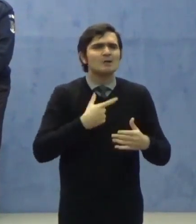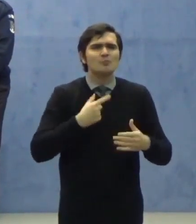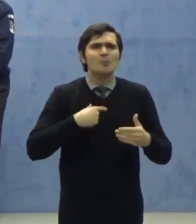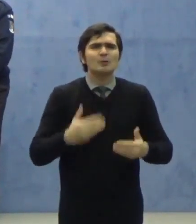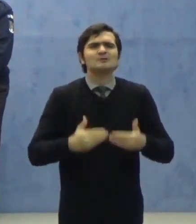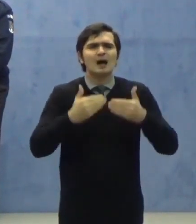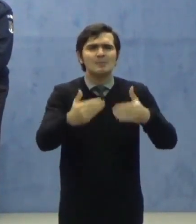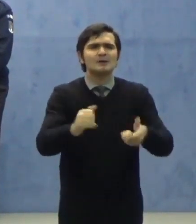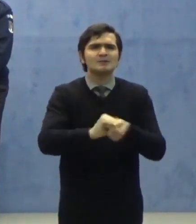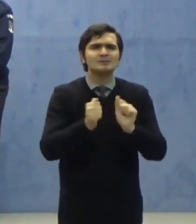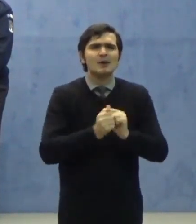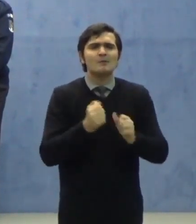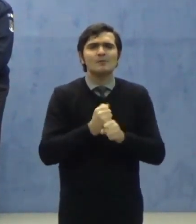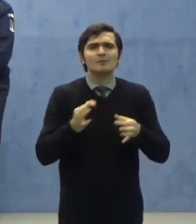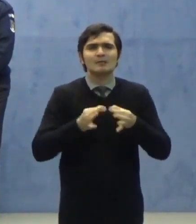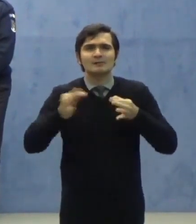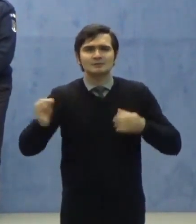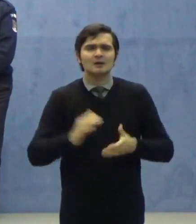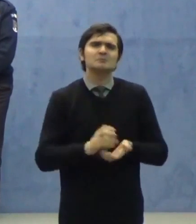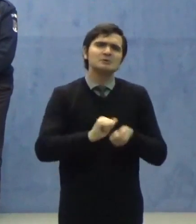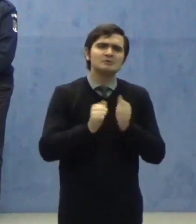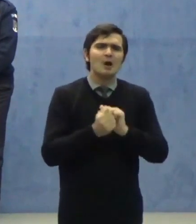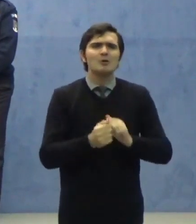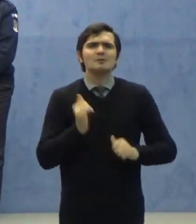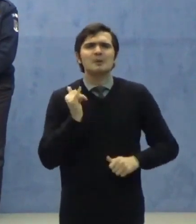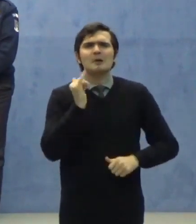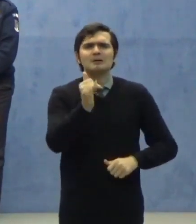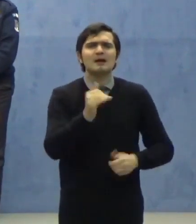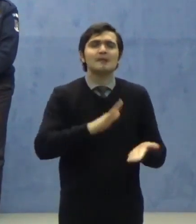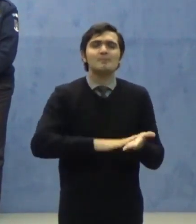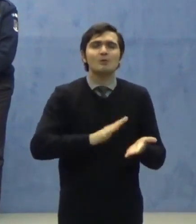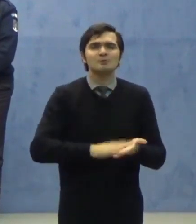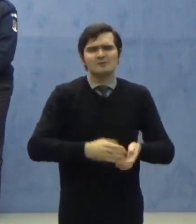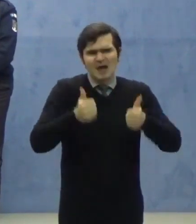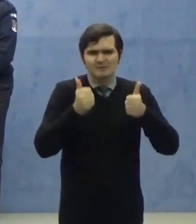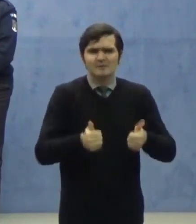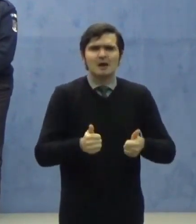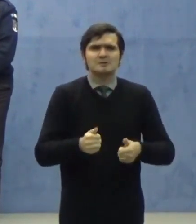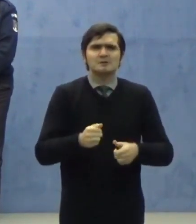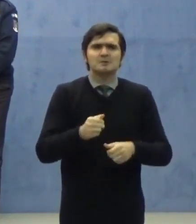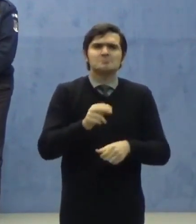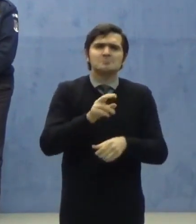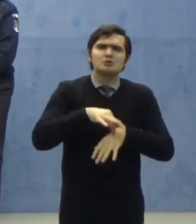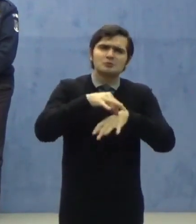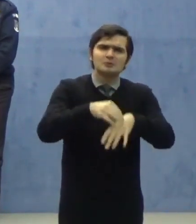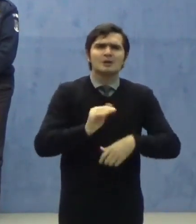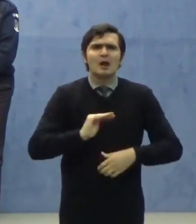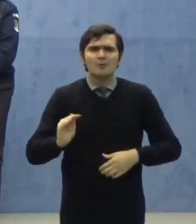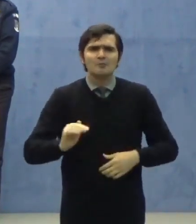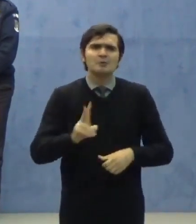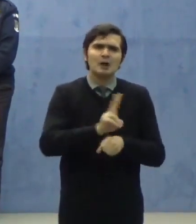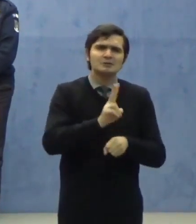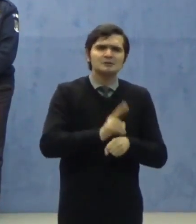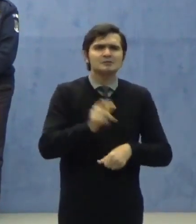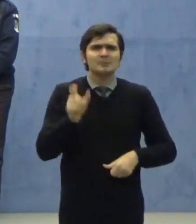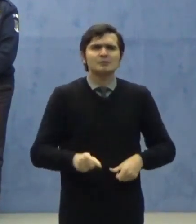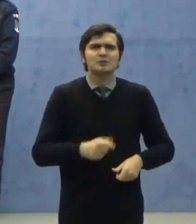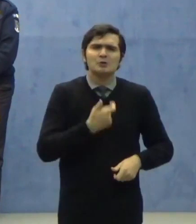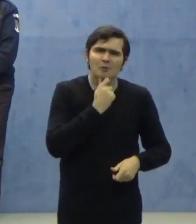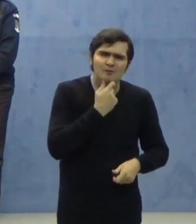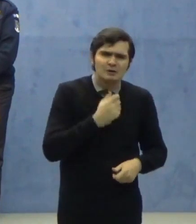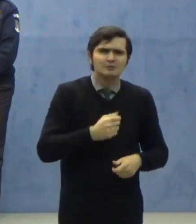distanță. Deplasarea din motive justificate, precum îngrijirea în soțirea copilului, asistența persoanelor vârstnice, bolnave sau cu